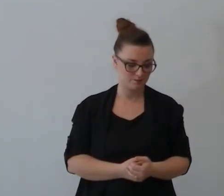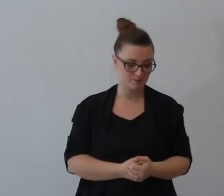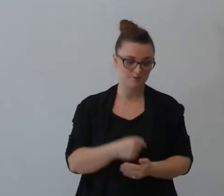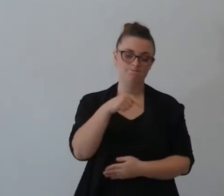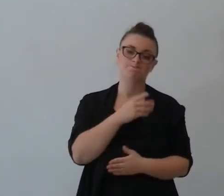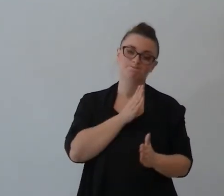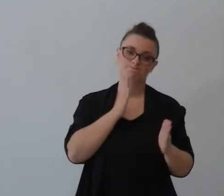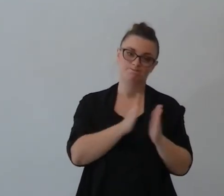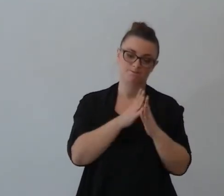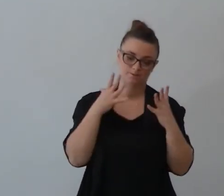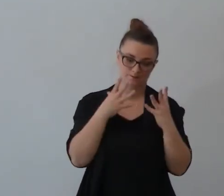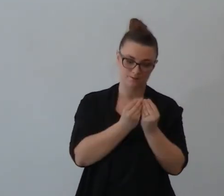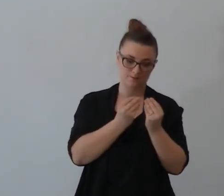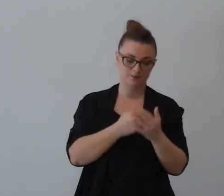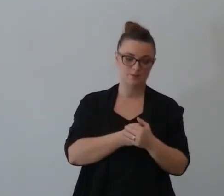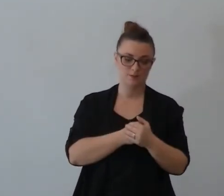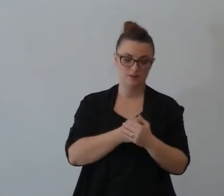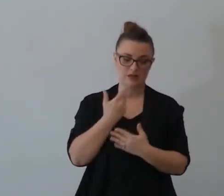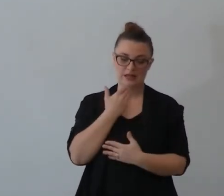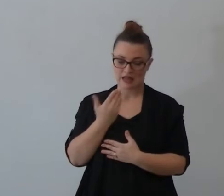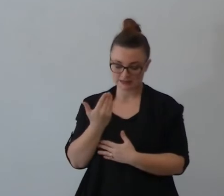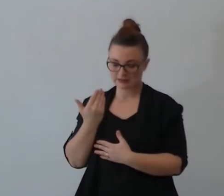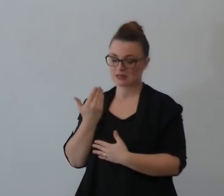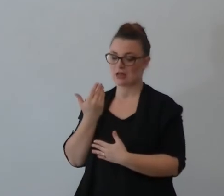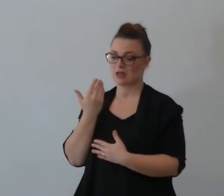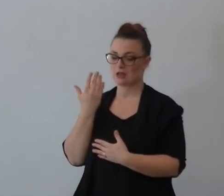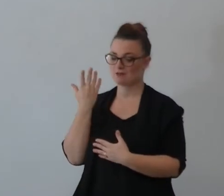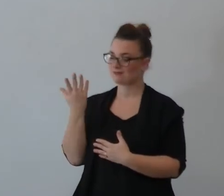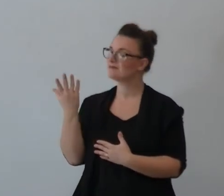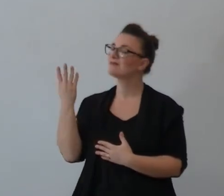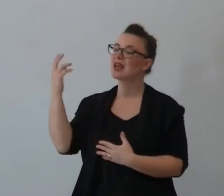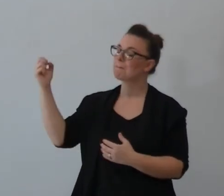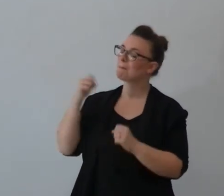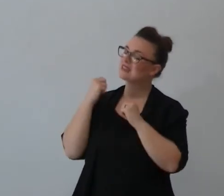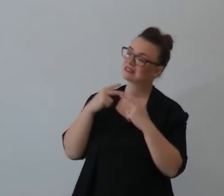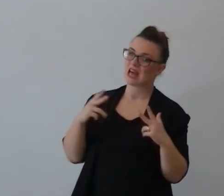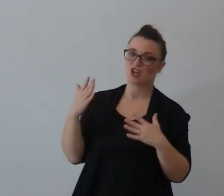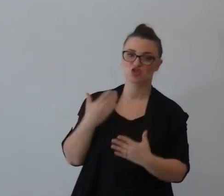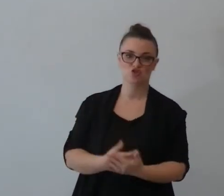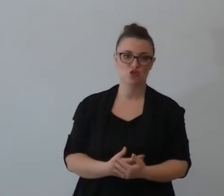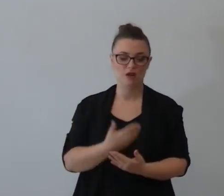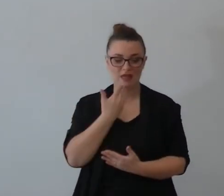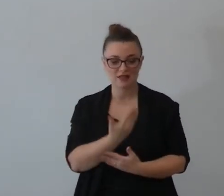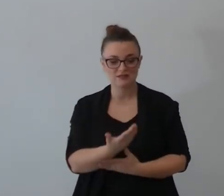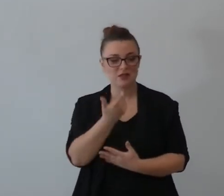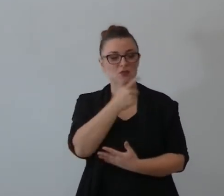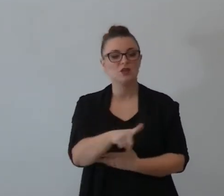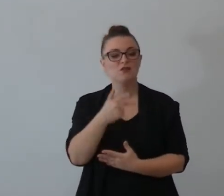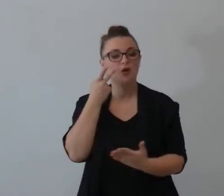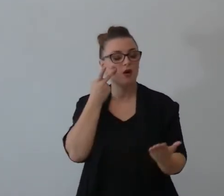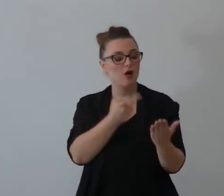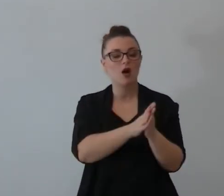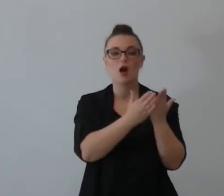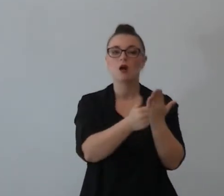signore ti voglio ringraziare della tua prova della nottezza che ci mostra persone che non sono